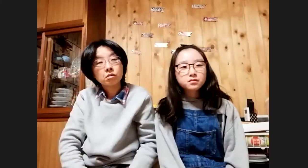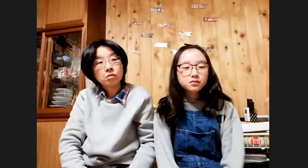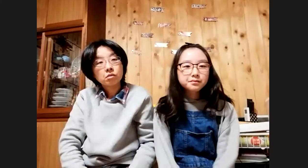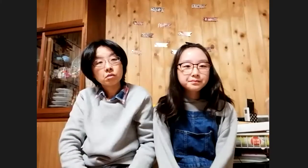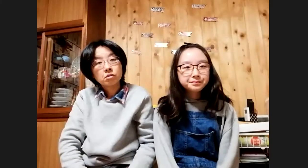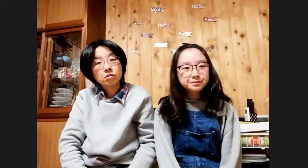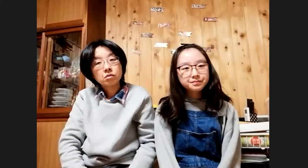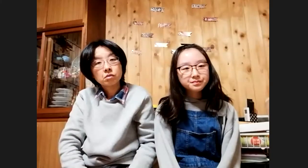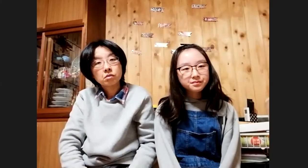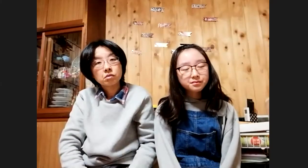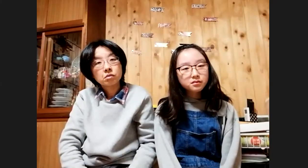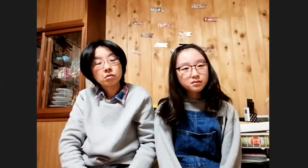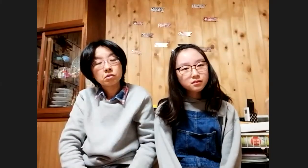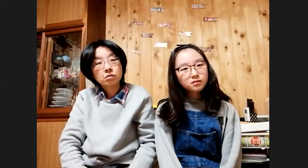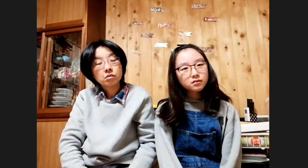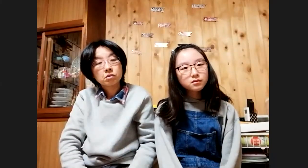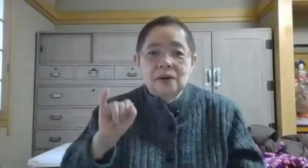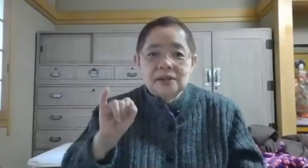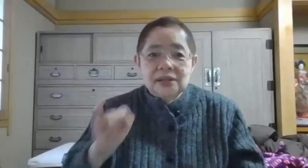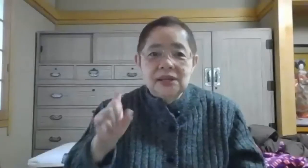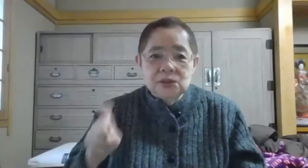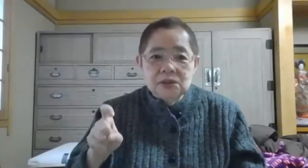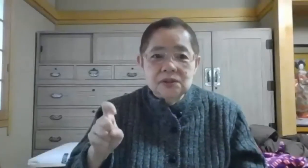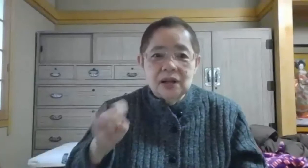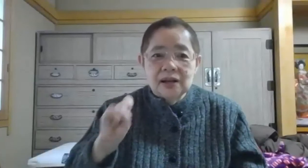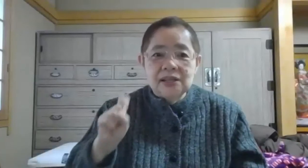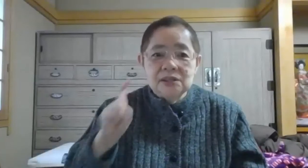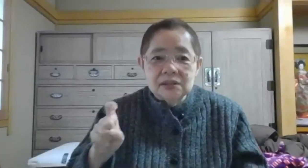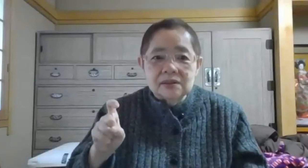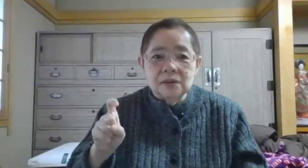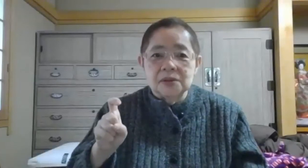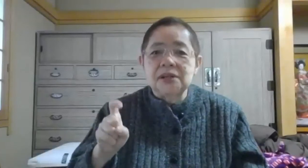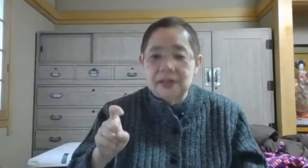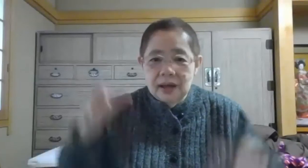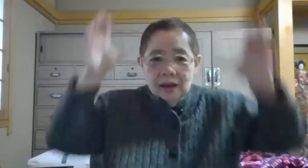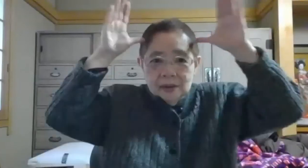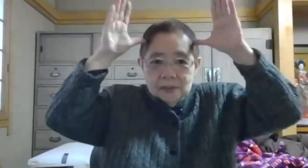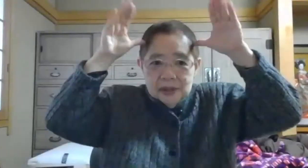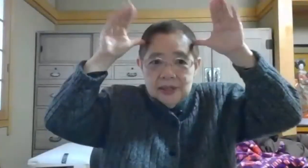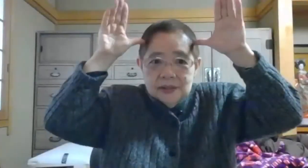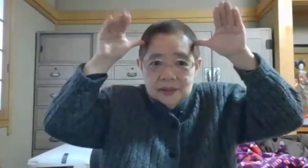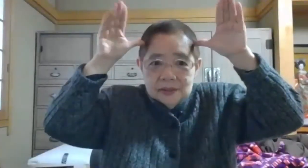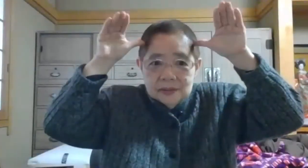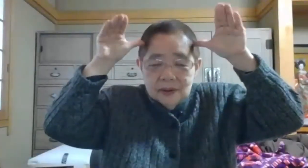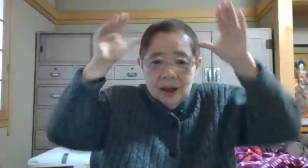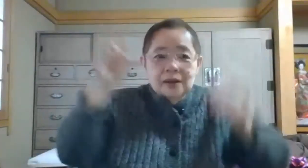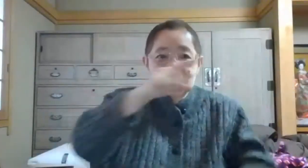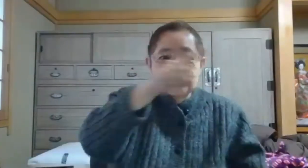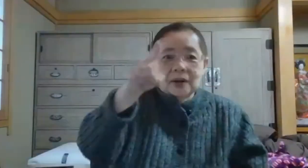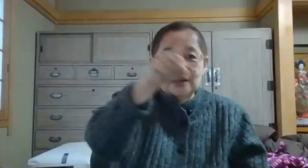前にもお話しした犬なら犬と教えてこの犬は漢